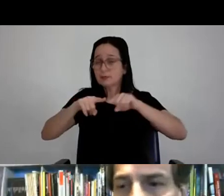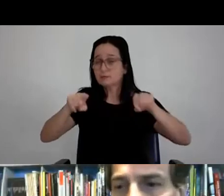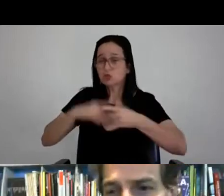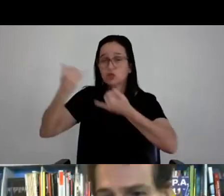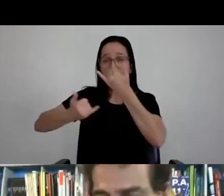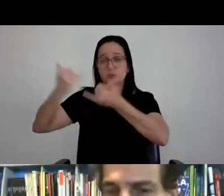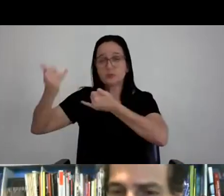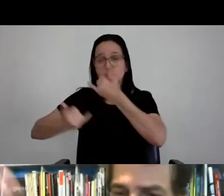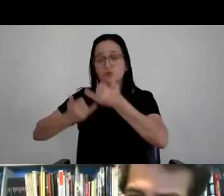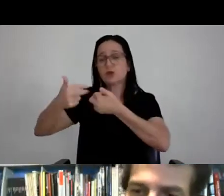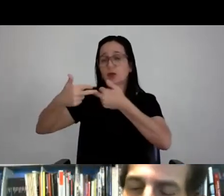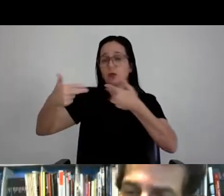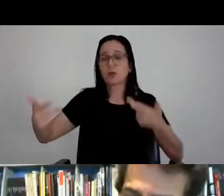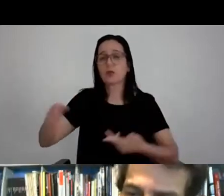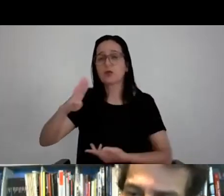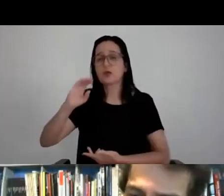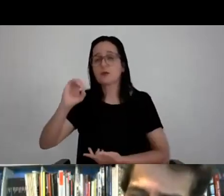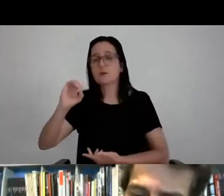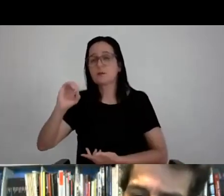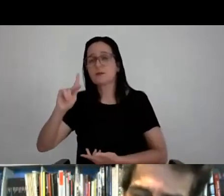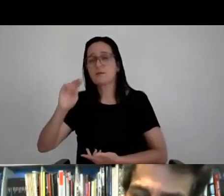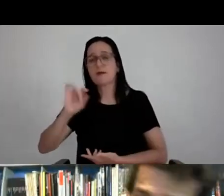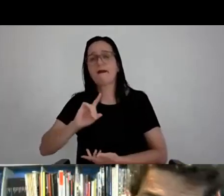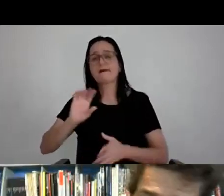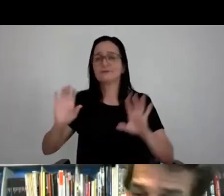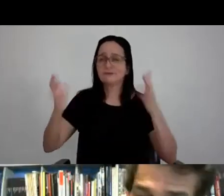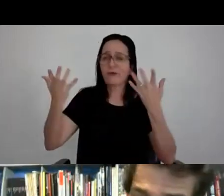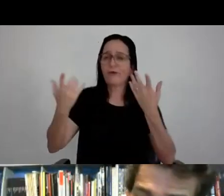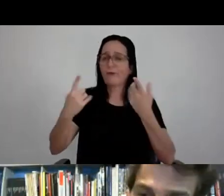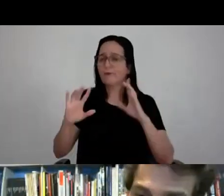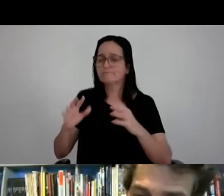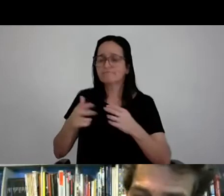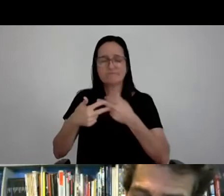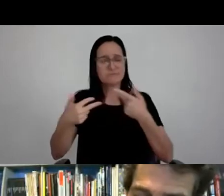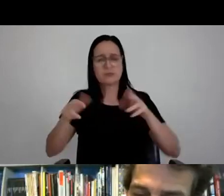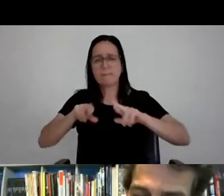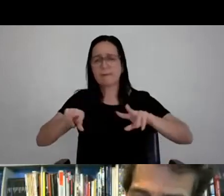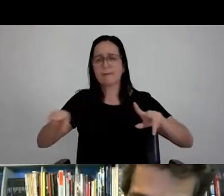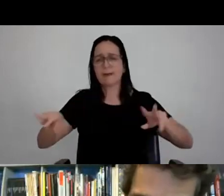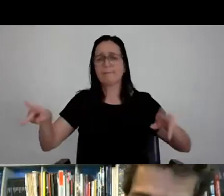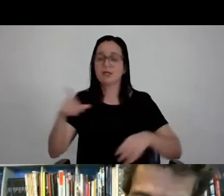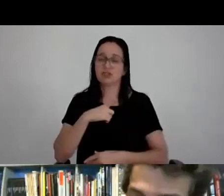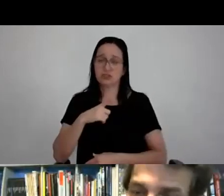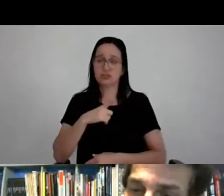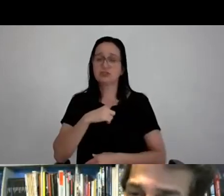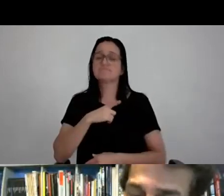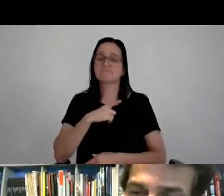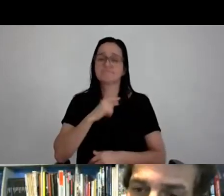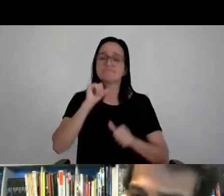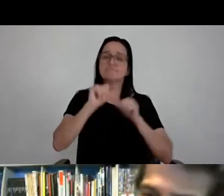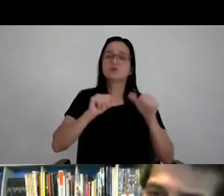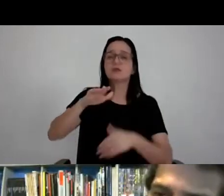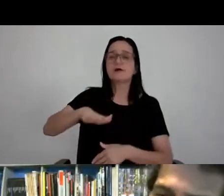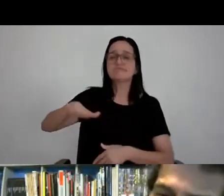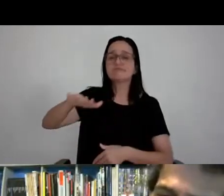bioparque, flamengo, CT, show, evento, acabou que a gente acabou caindo numa seara aí muito diversa